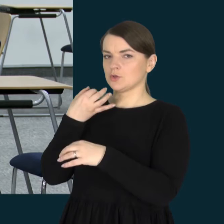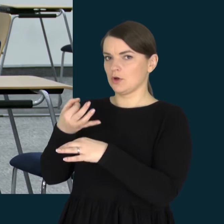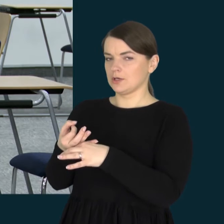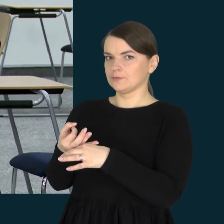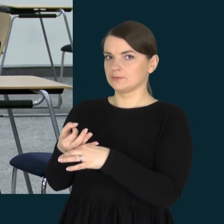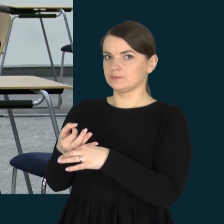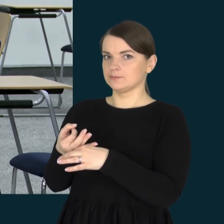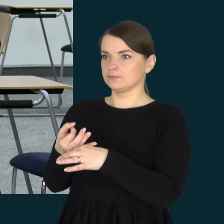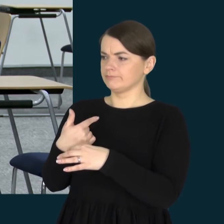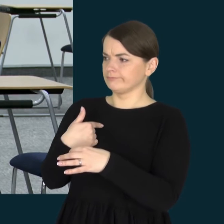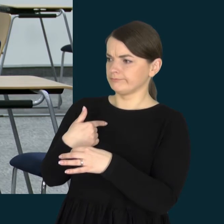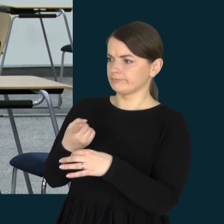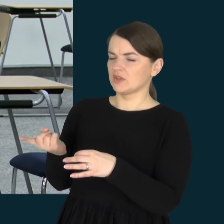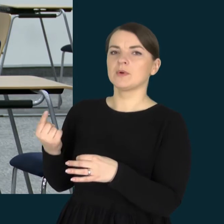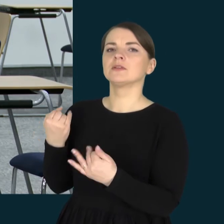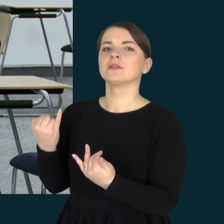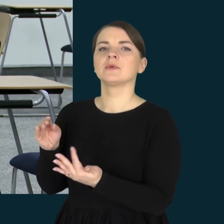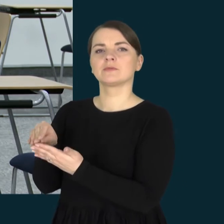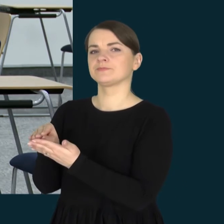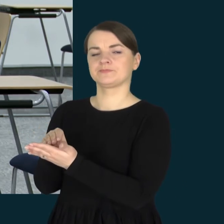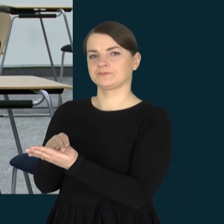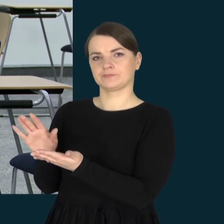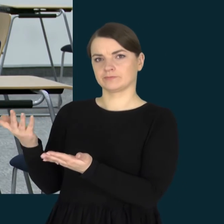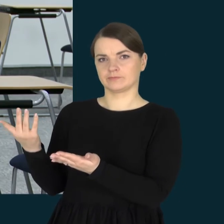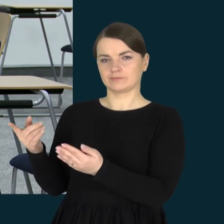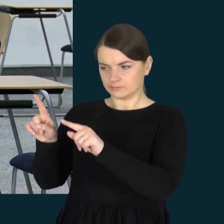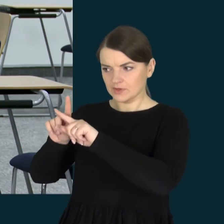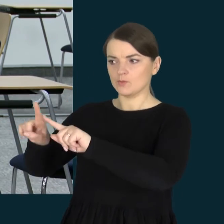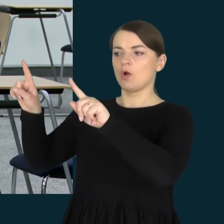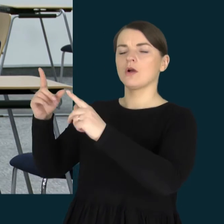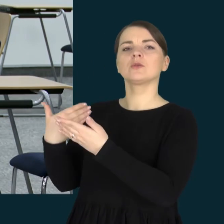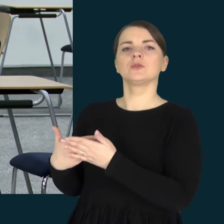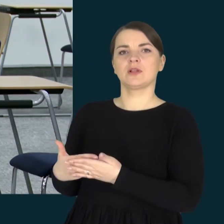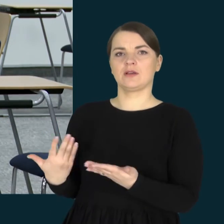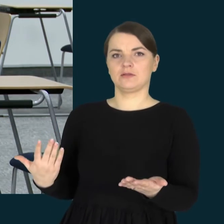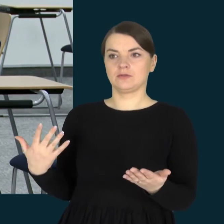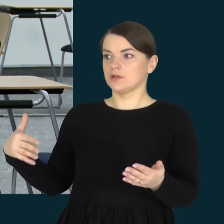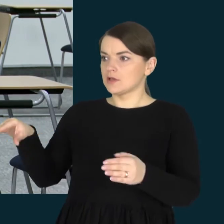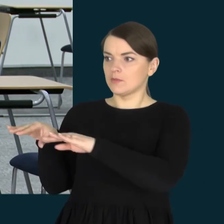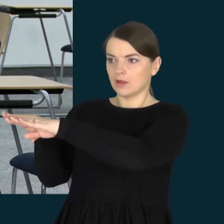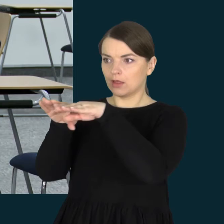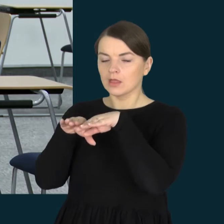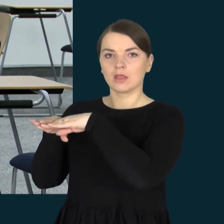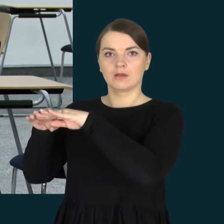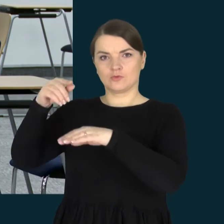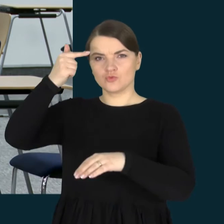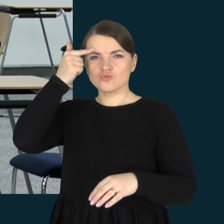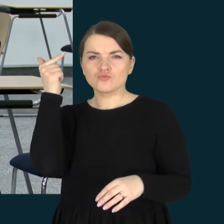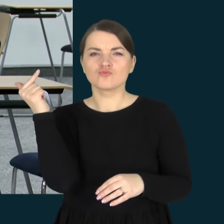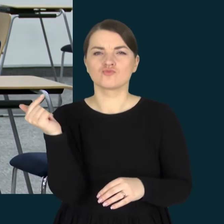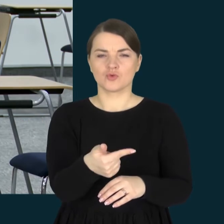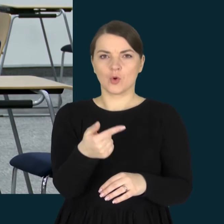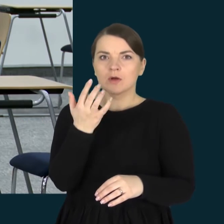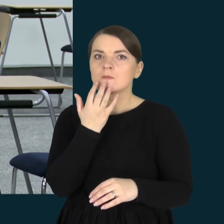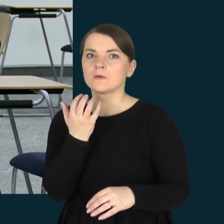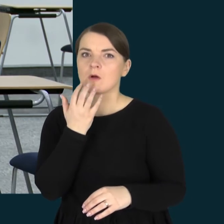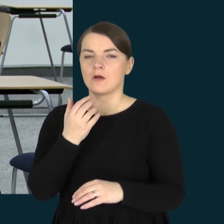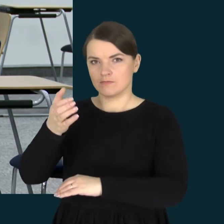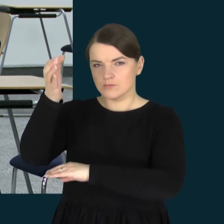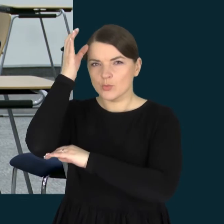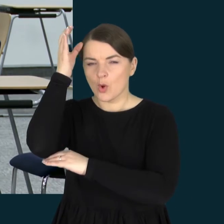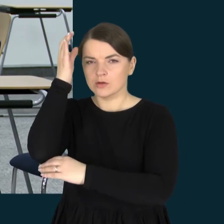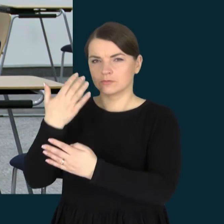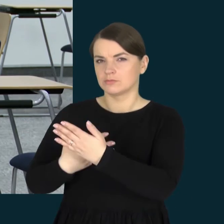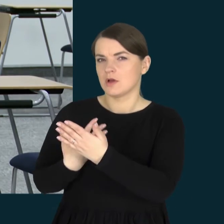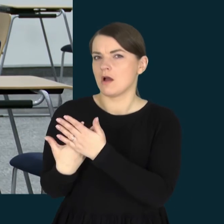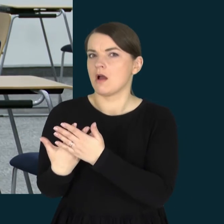klausimas, ką man jam rašyti ir ką man jį išskirti, jeigu jis yra gabus, smalsus, protingas